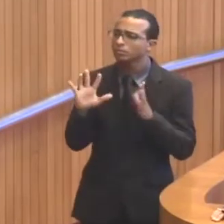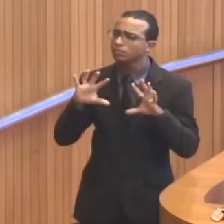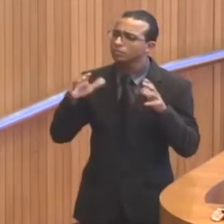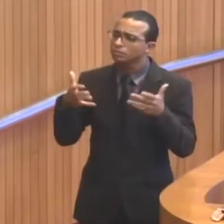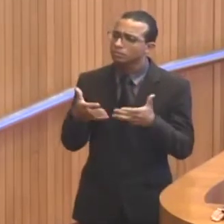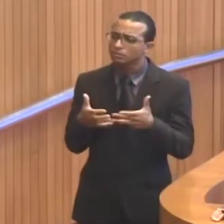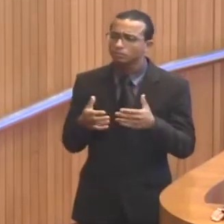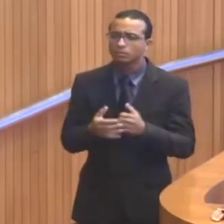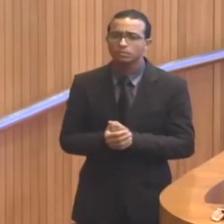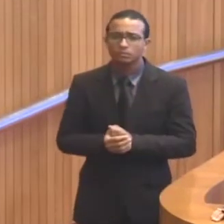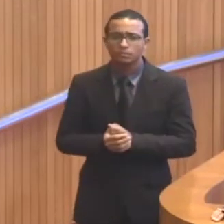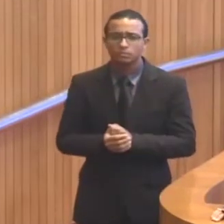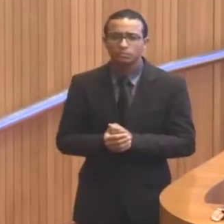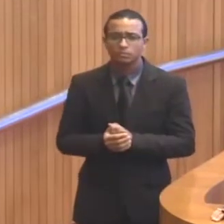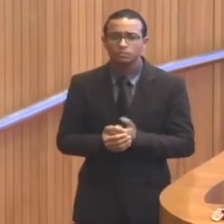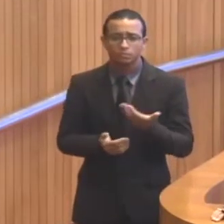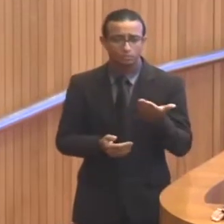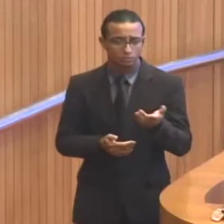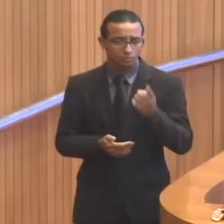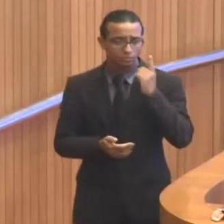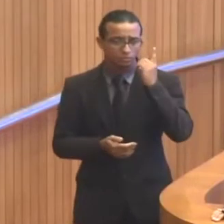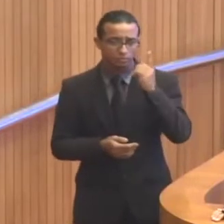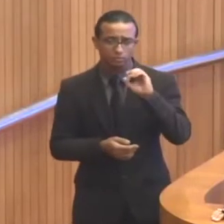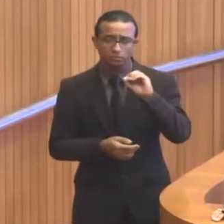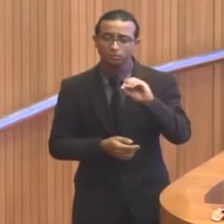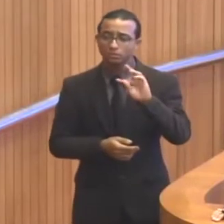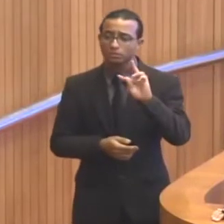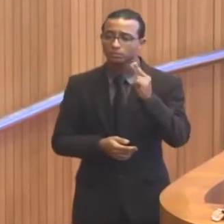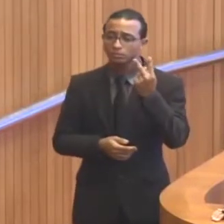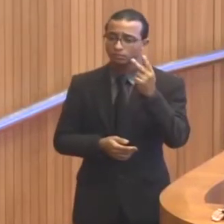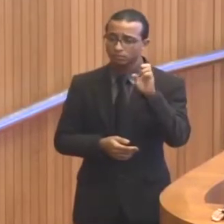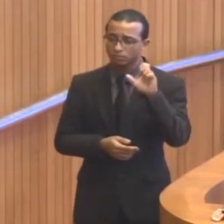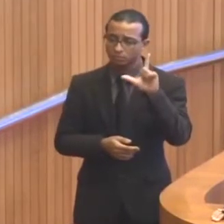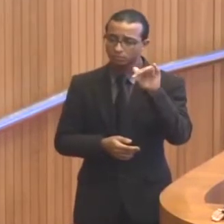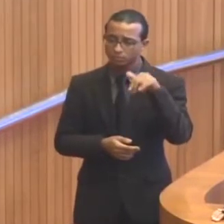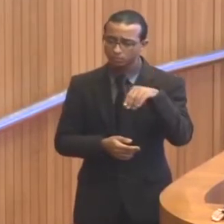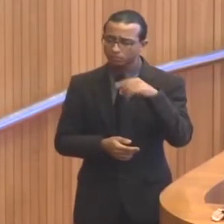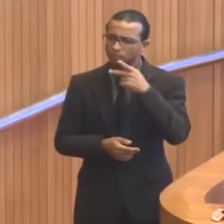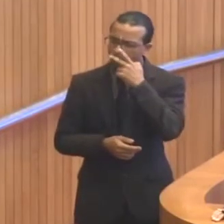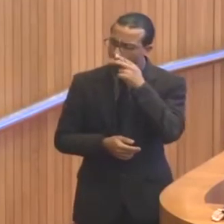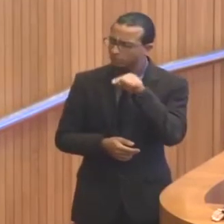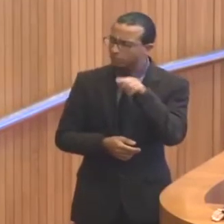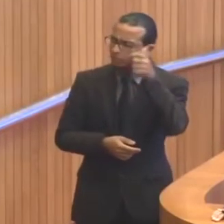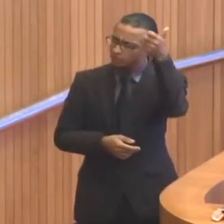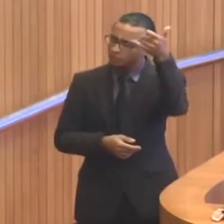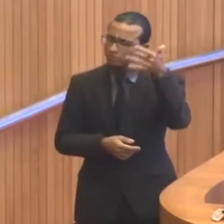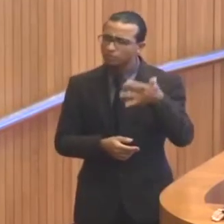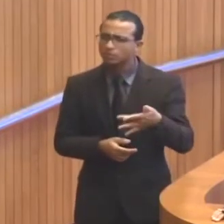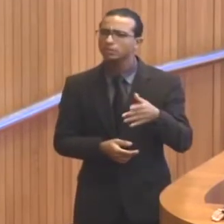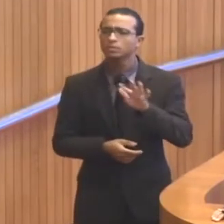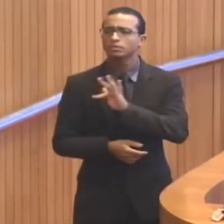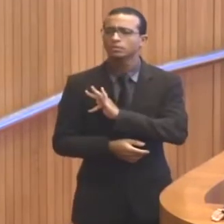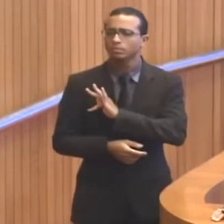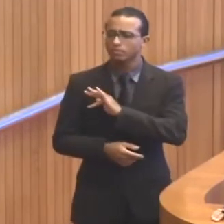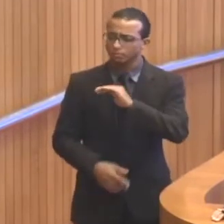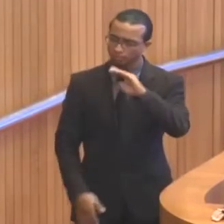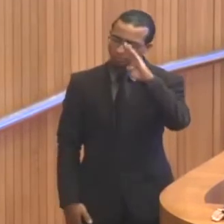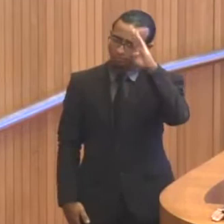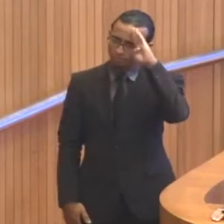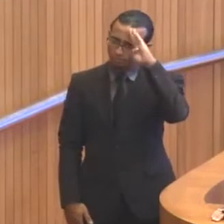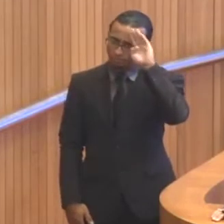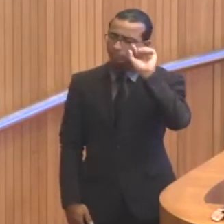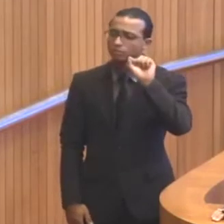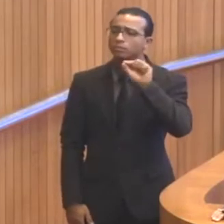e o deputado Otelino possivelmente já deve ter se referido à situação dos policiais militares,